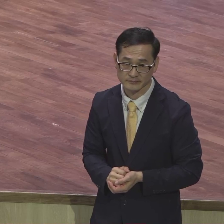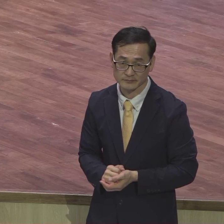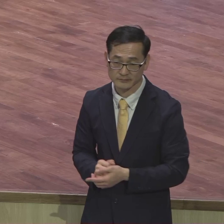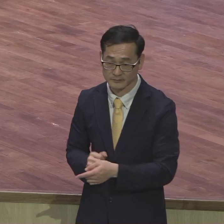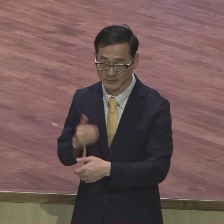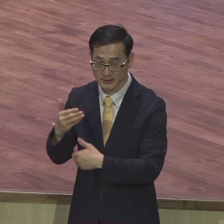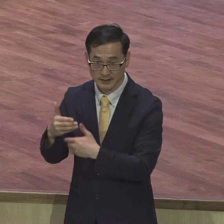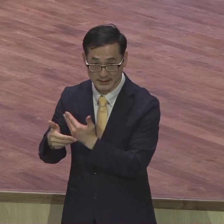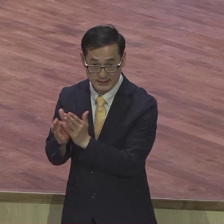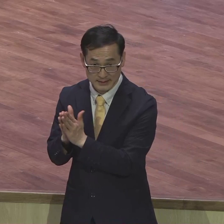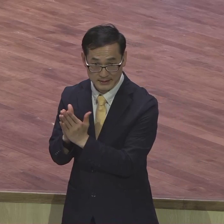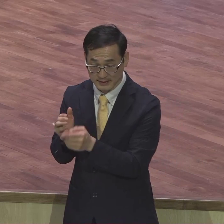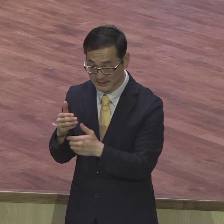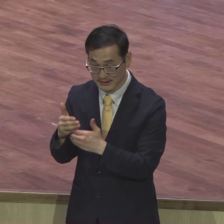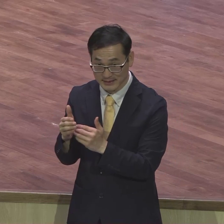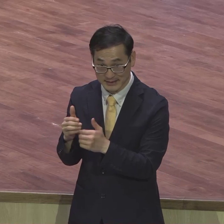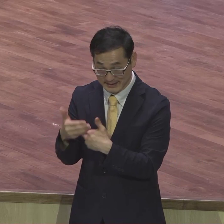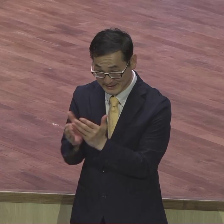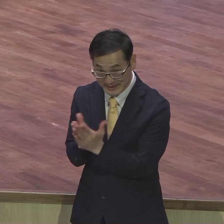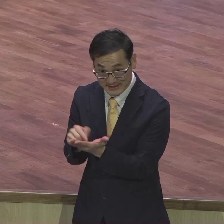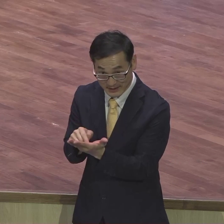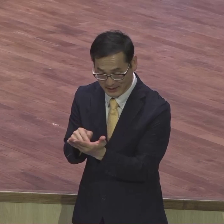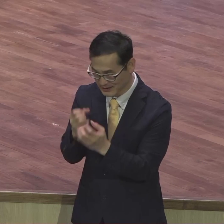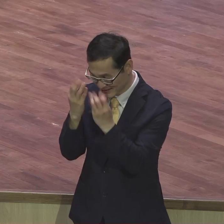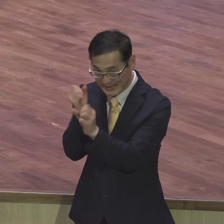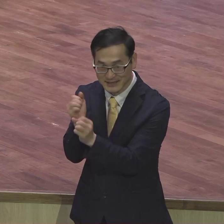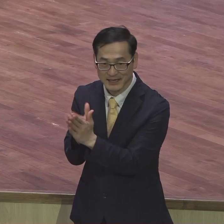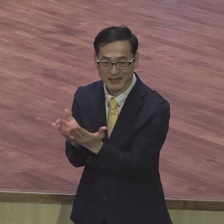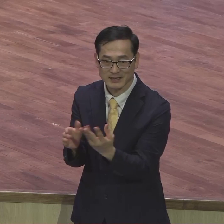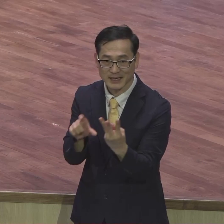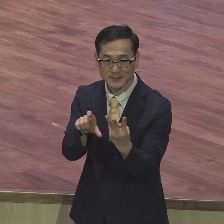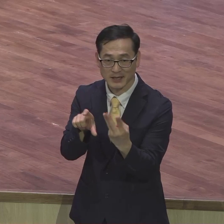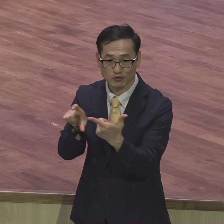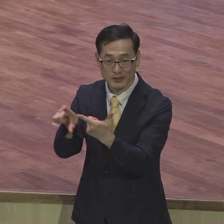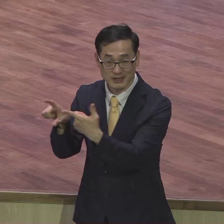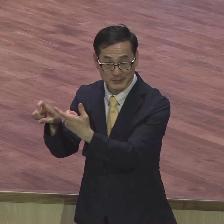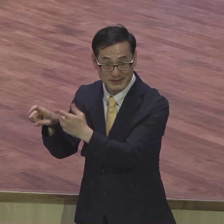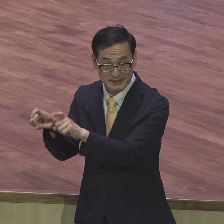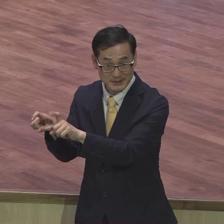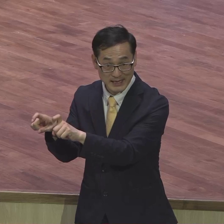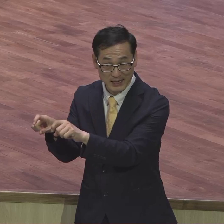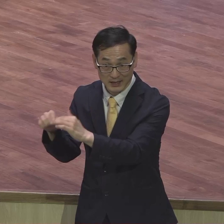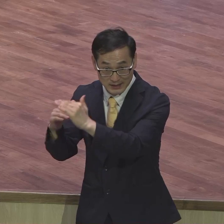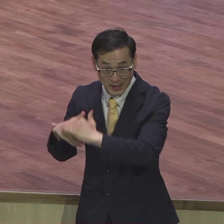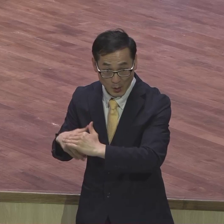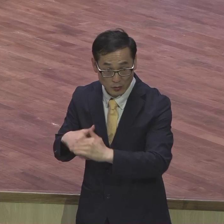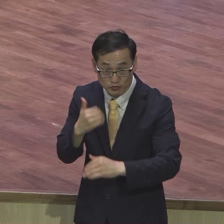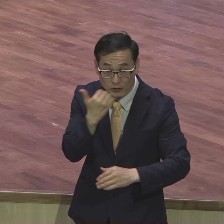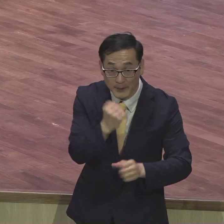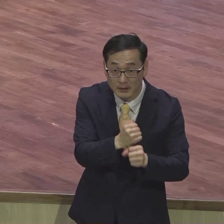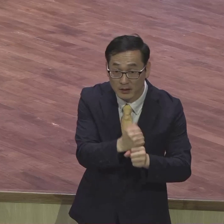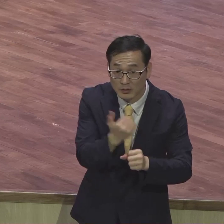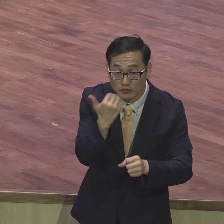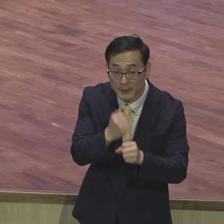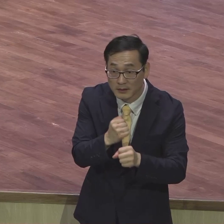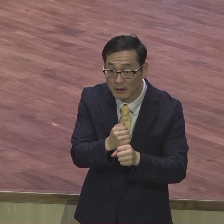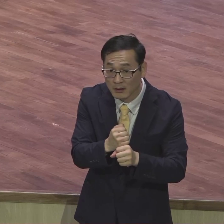사단의 작품이에요 사단이 하나님과 단절시켜 버리는 하나님을 찾지 못하게